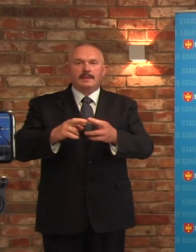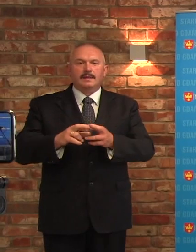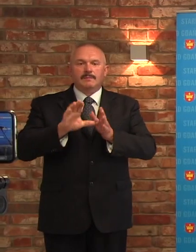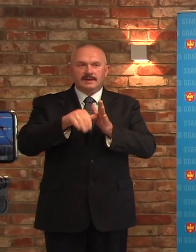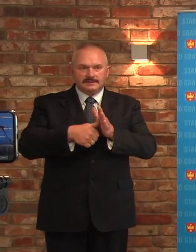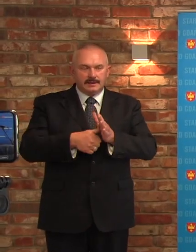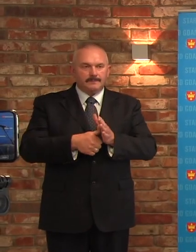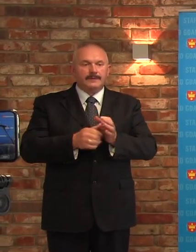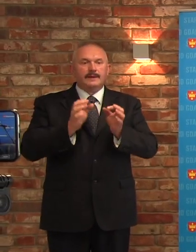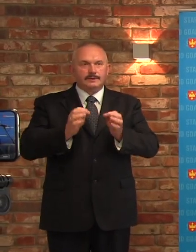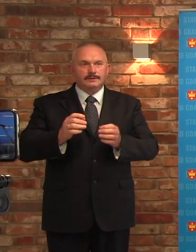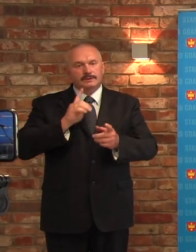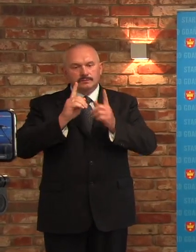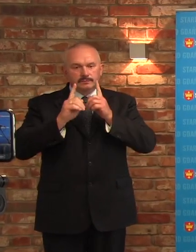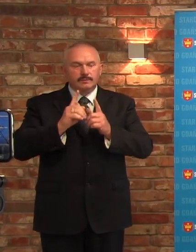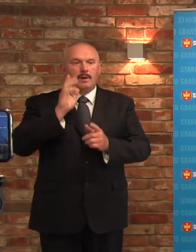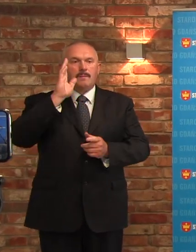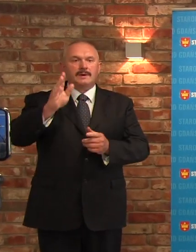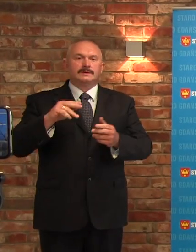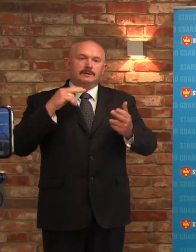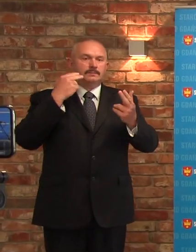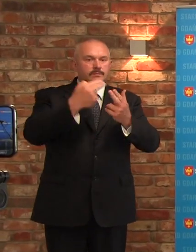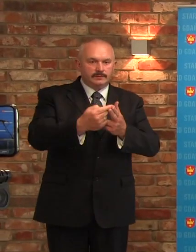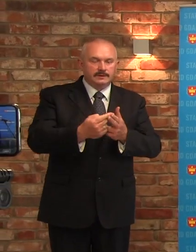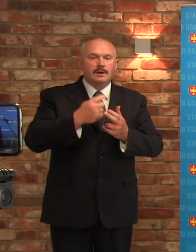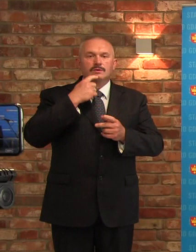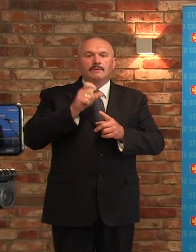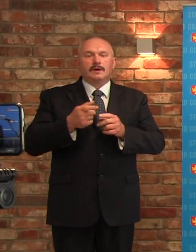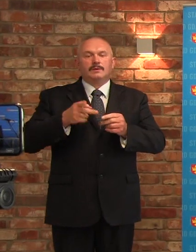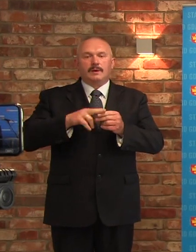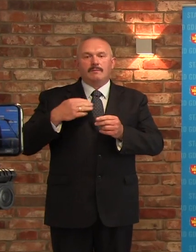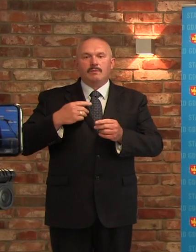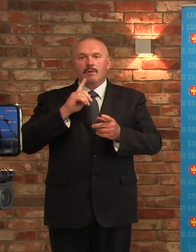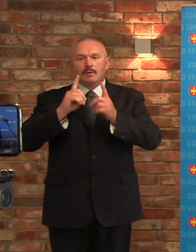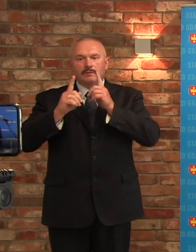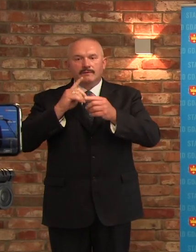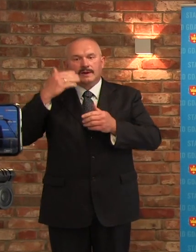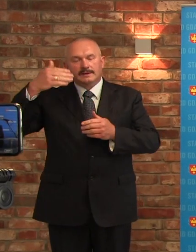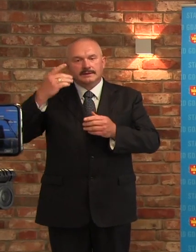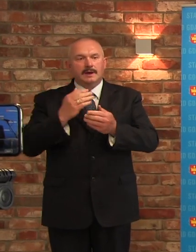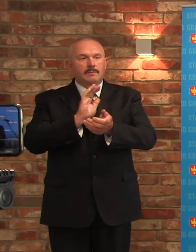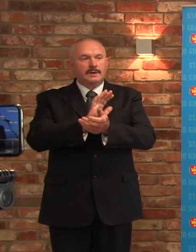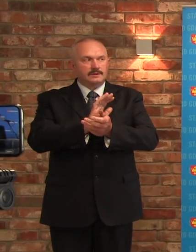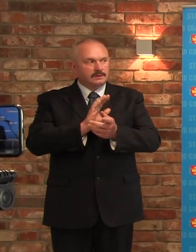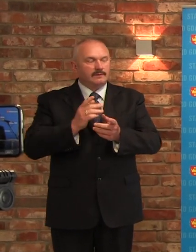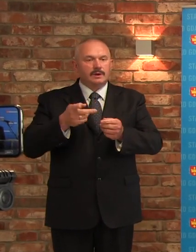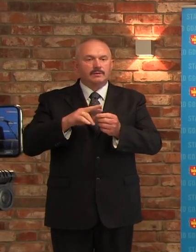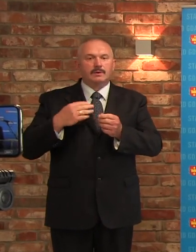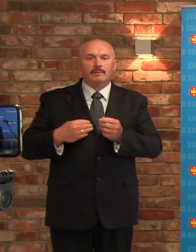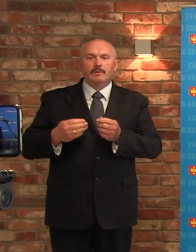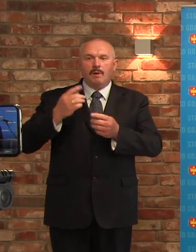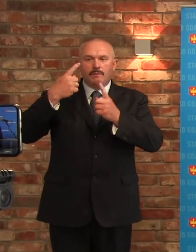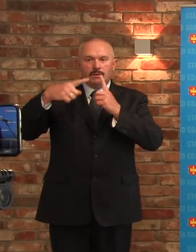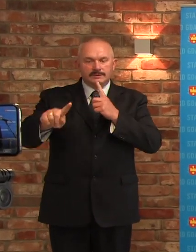Uczestnicy dzisiejszego spotkania odniosą się do słów, które padły na konferencji prasowej, którą zwołał pan